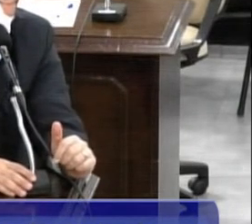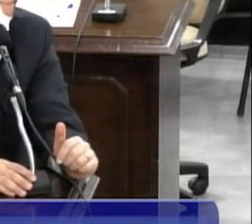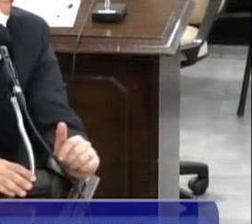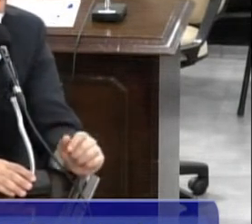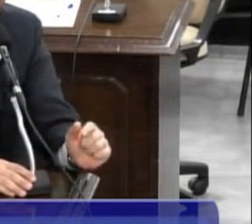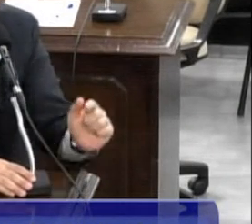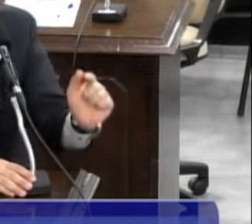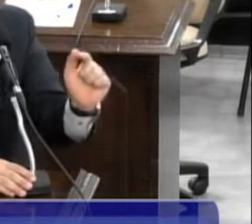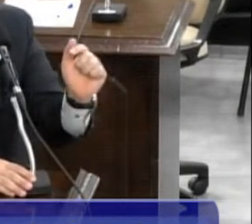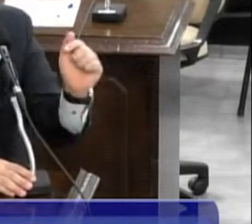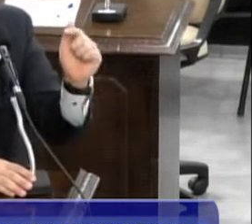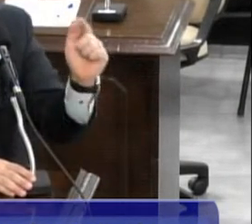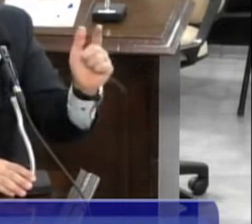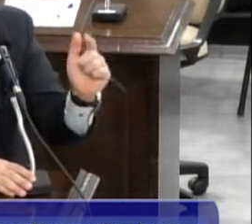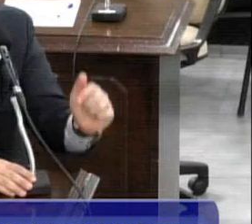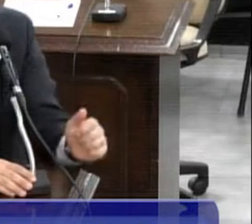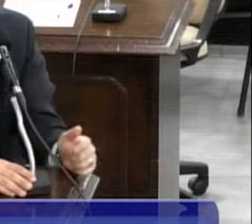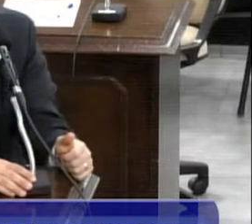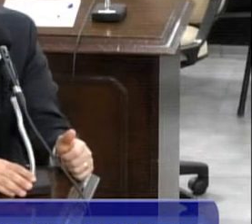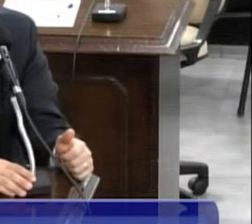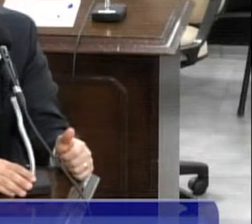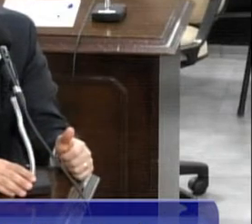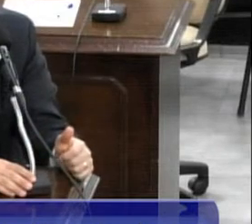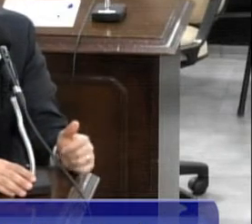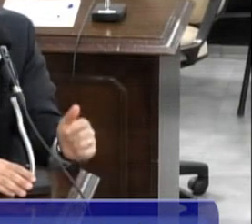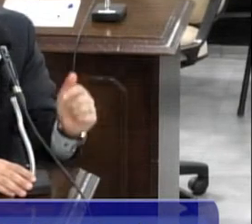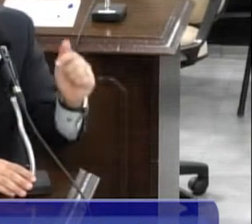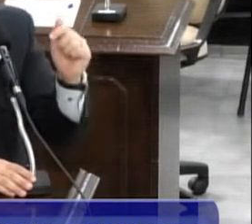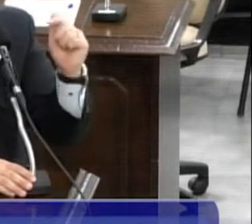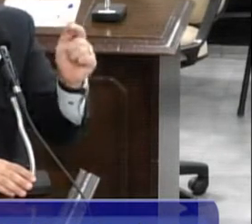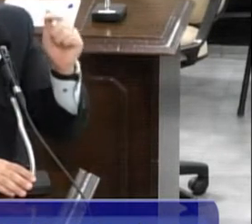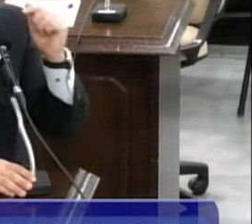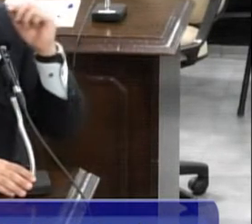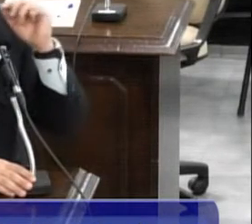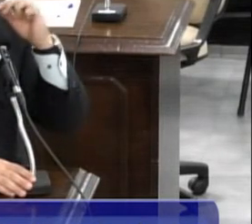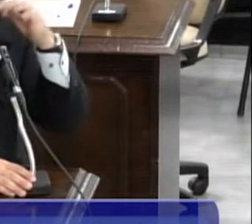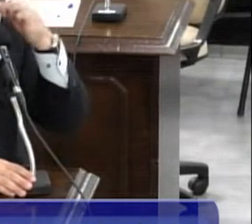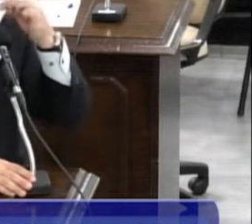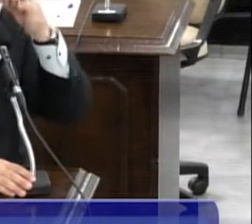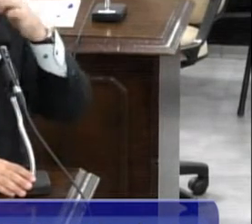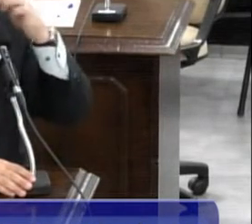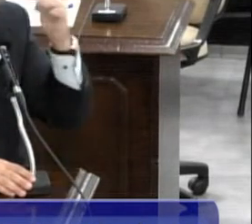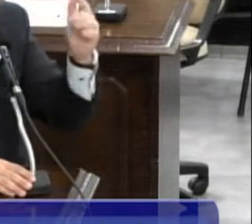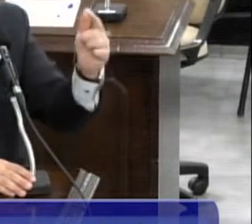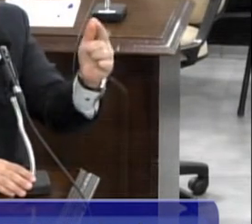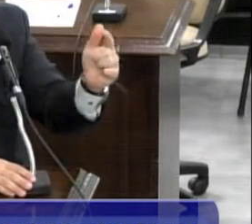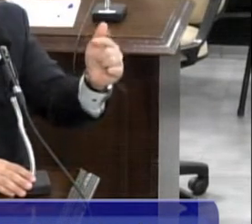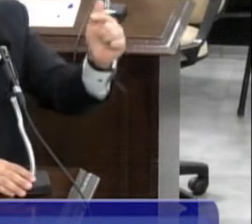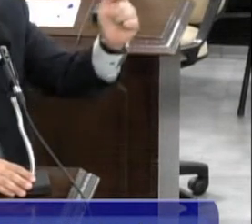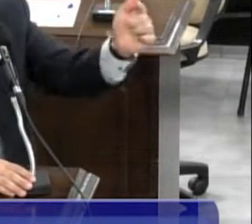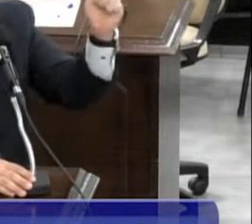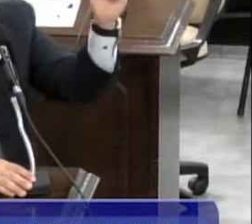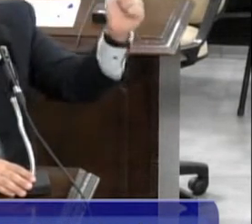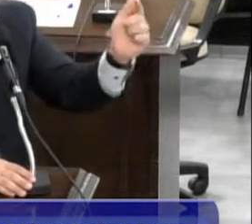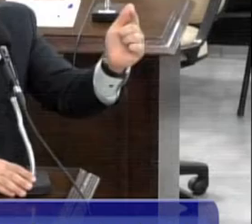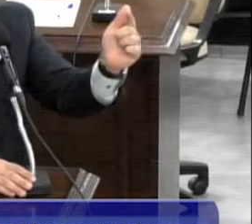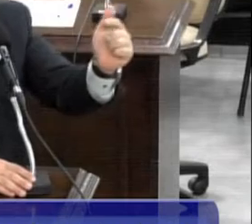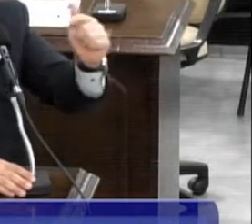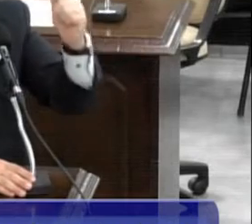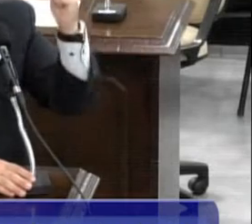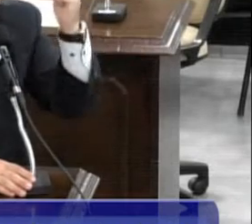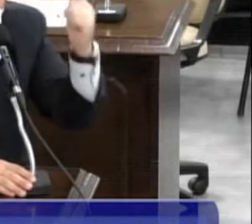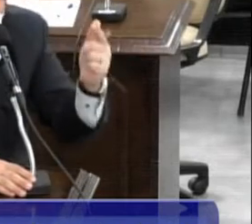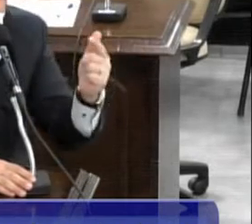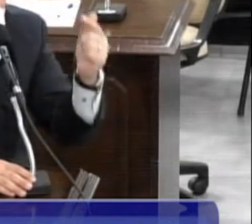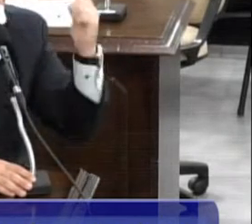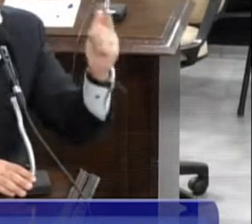Evandro Pelarim, para falar sobre a viabilidade do Terceiro Conselho Tutelar, que é de suma importância na nossa cidade. Ele demonstrou